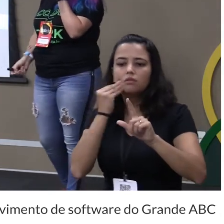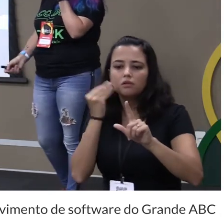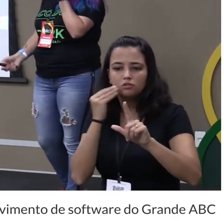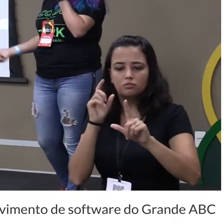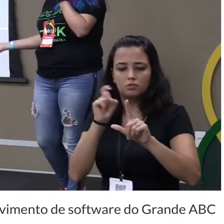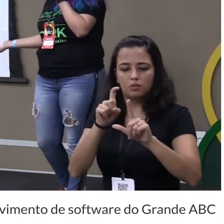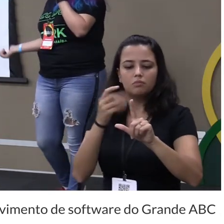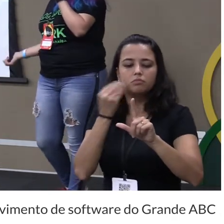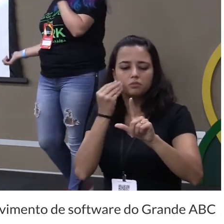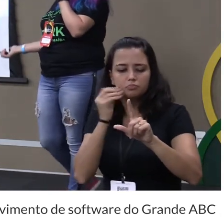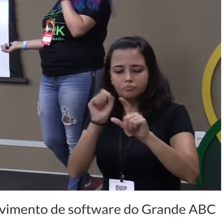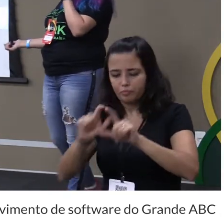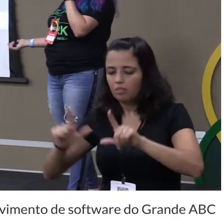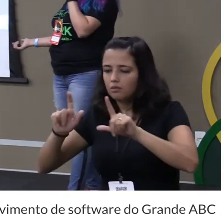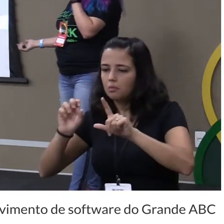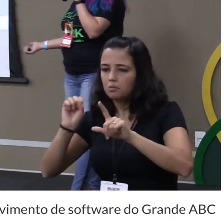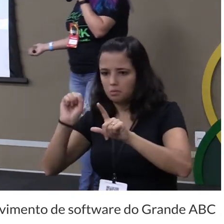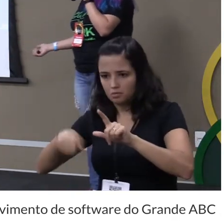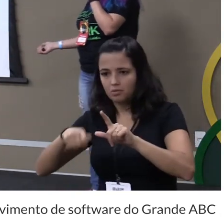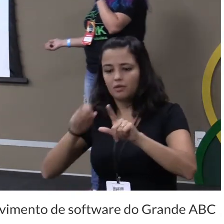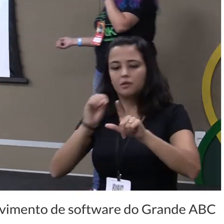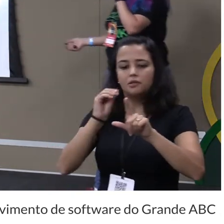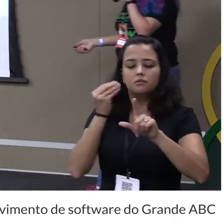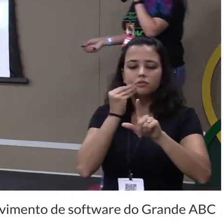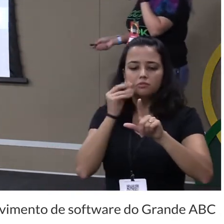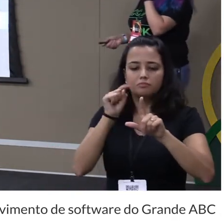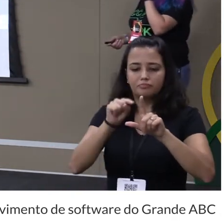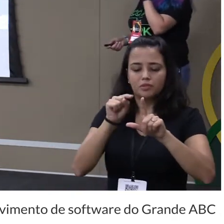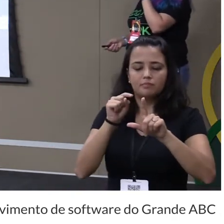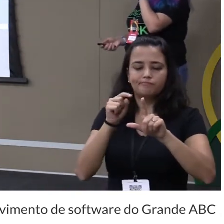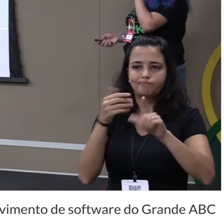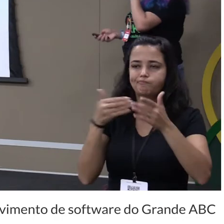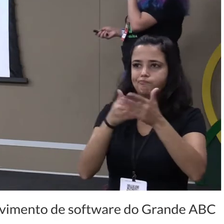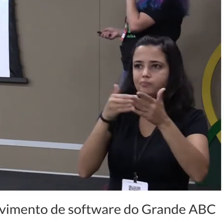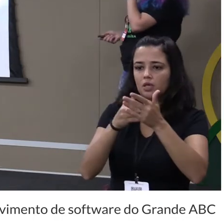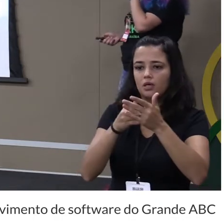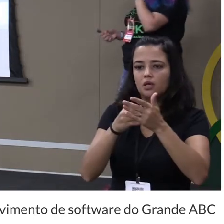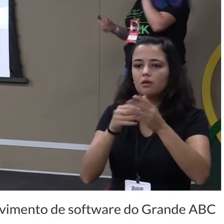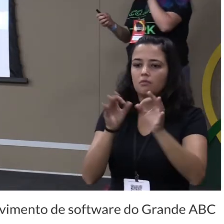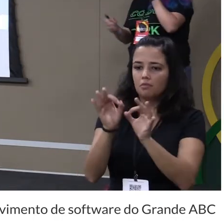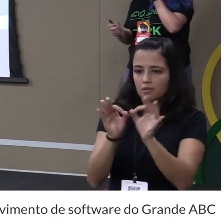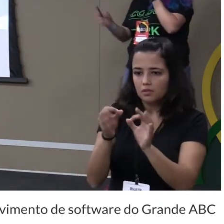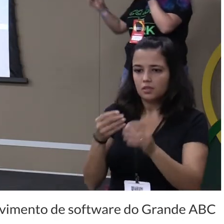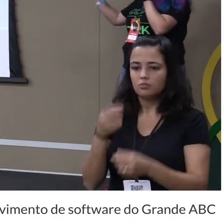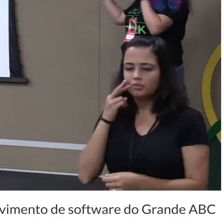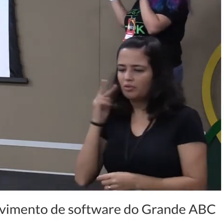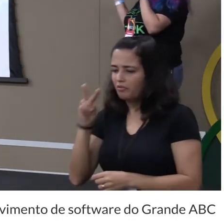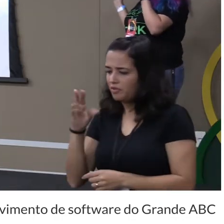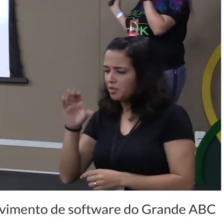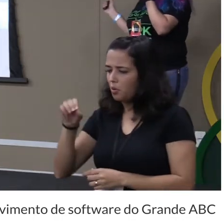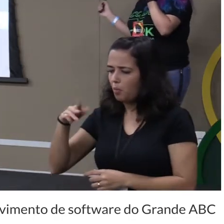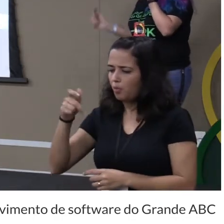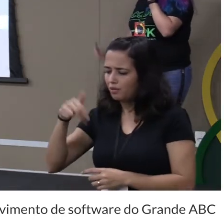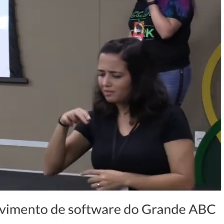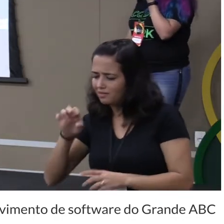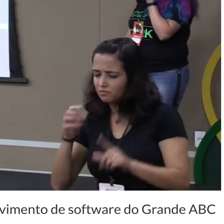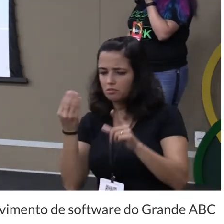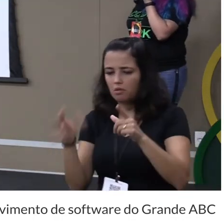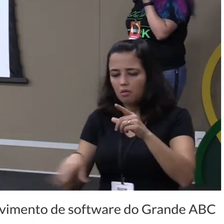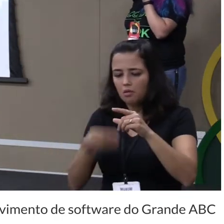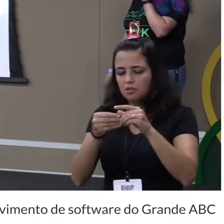unitários não é mesmo aí você fala assim ah Larissa mas eu vi seu componente lá ele não tá testado